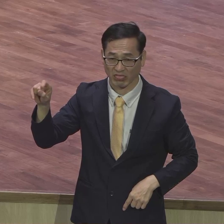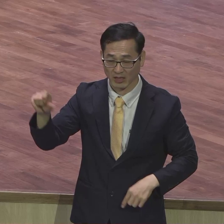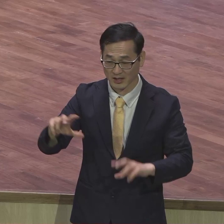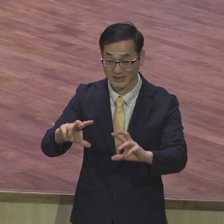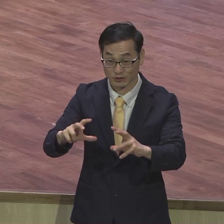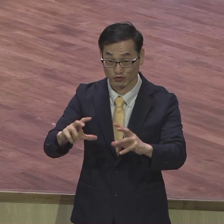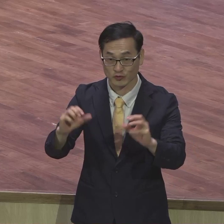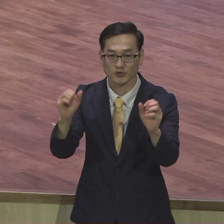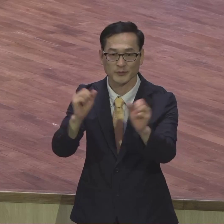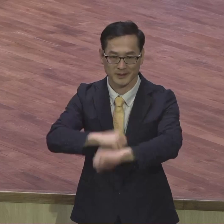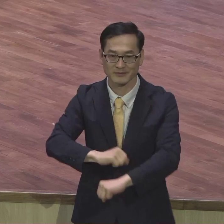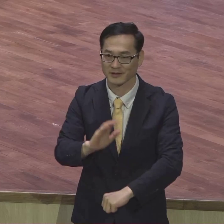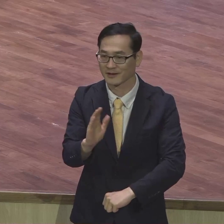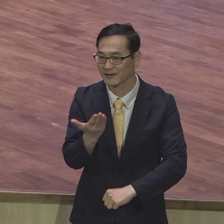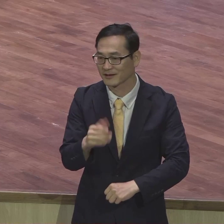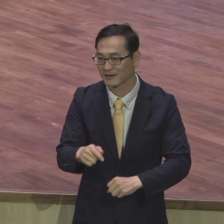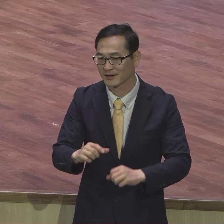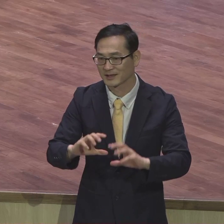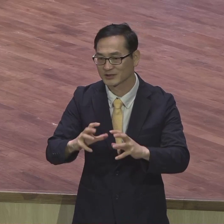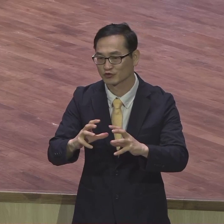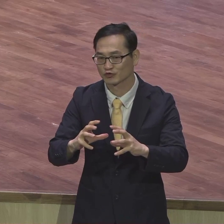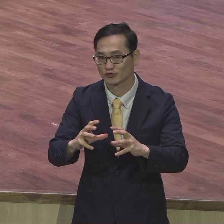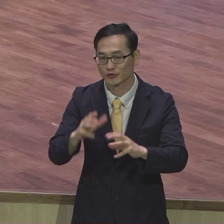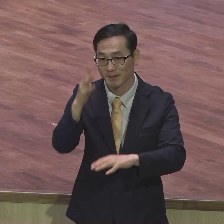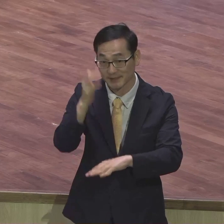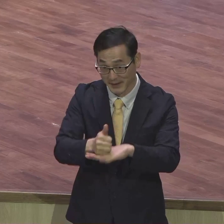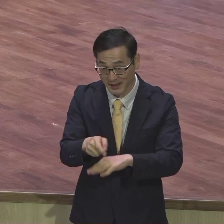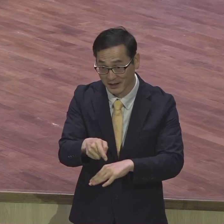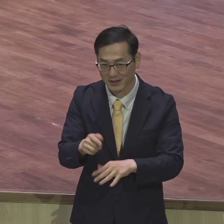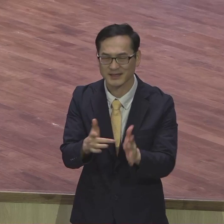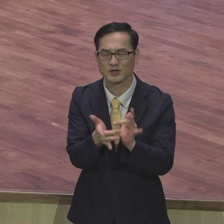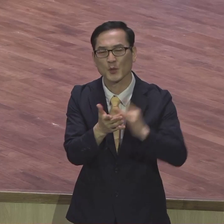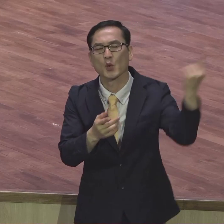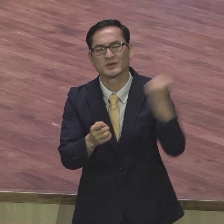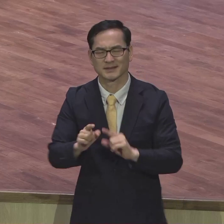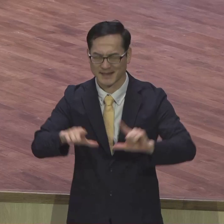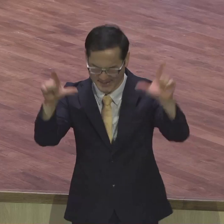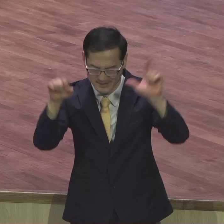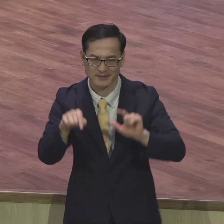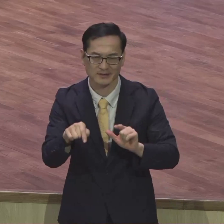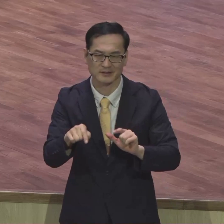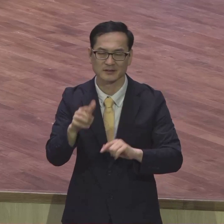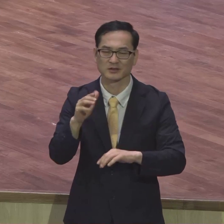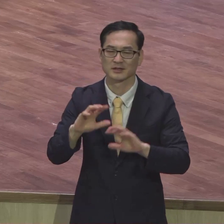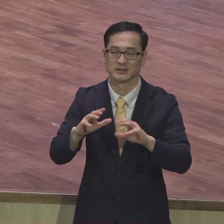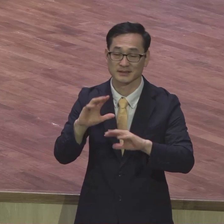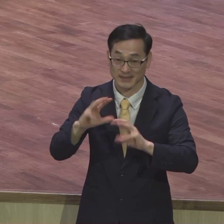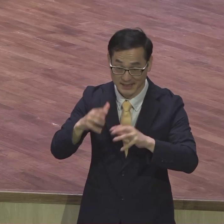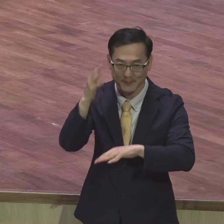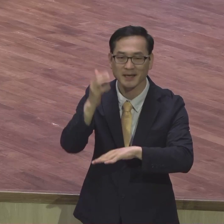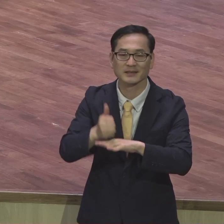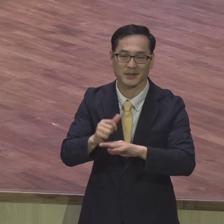오시는 날이에요 그 처우의 종말이 되는데 이것이 성경이 말하는 언약의 여정이에요